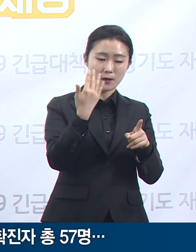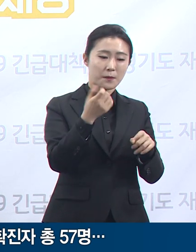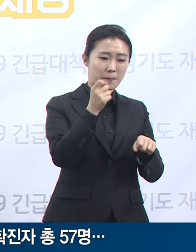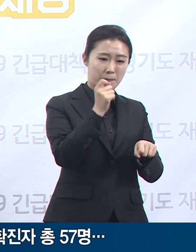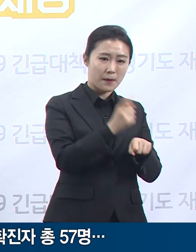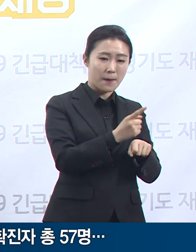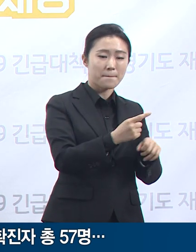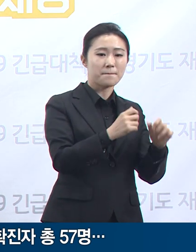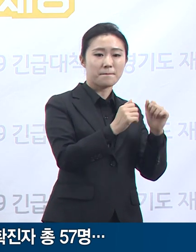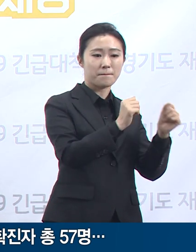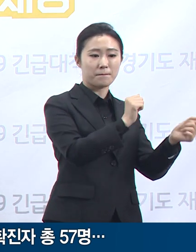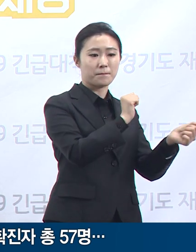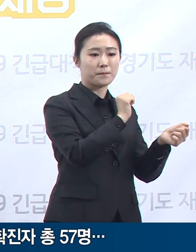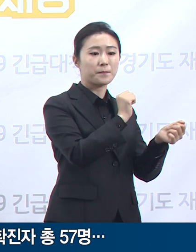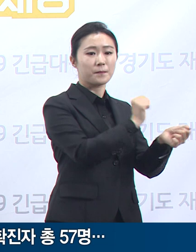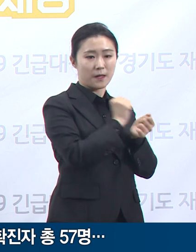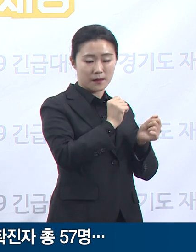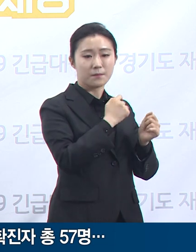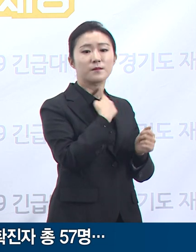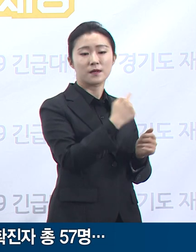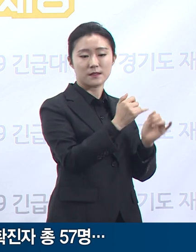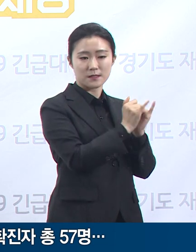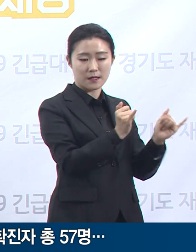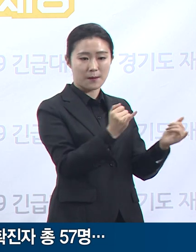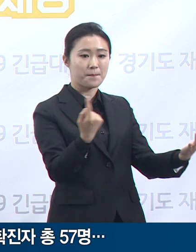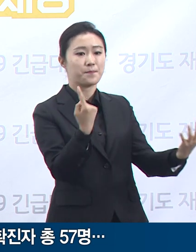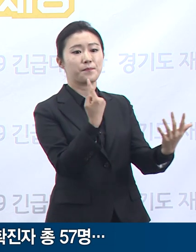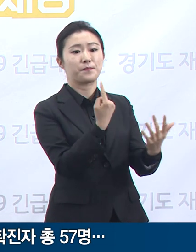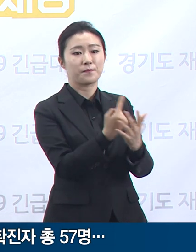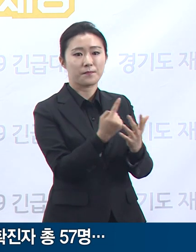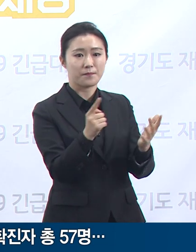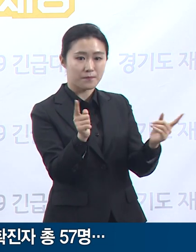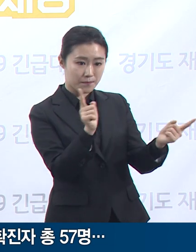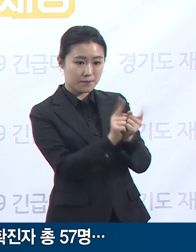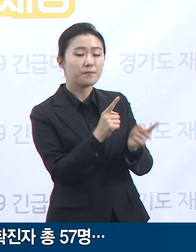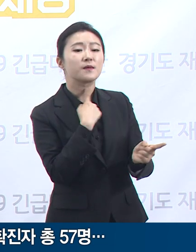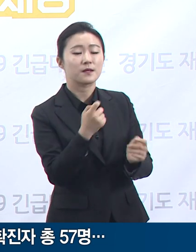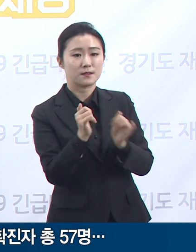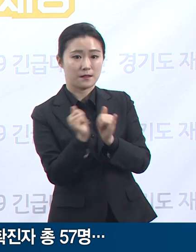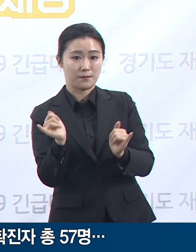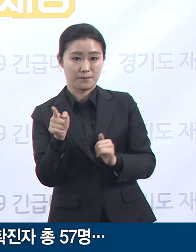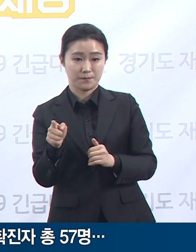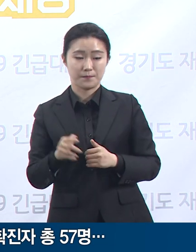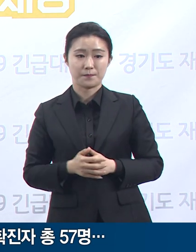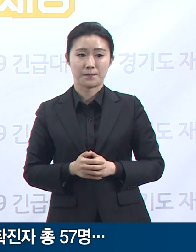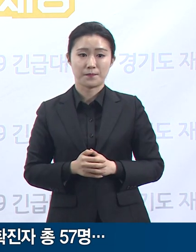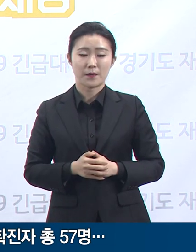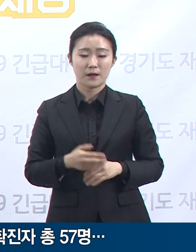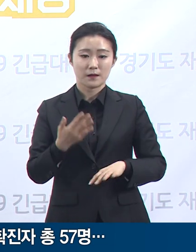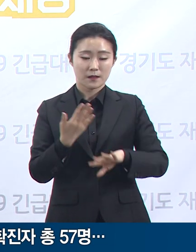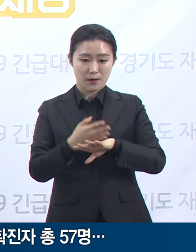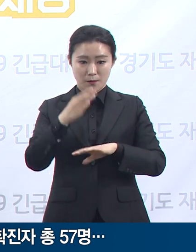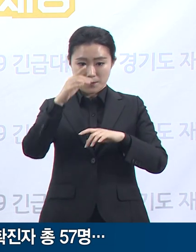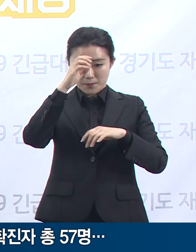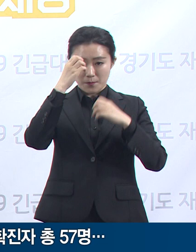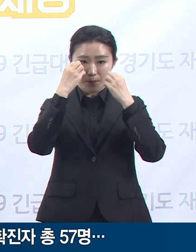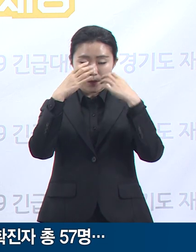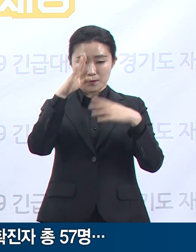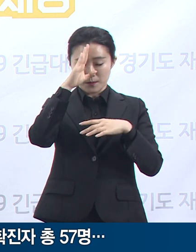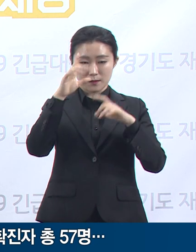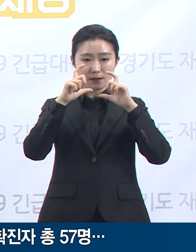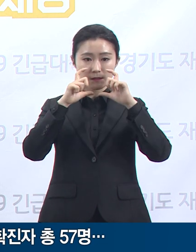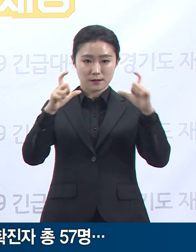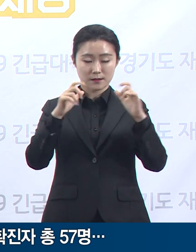중이었으며, 6월 1일 증상 발현 후 6월 4일 확진되었습니다. 다른 확진자 1명은 수원 동부교회 관련